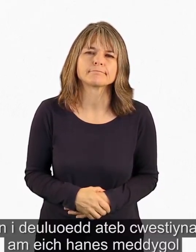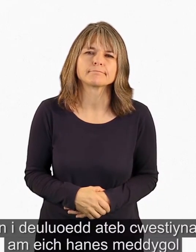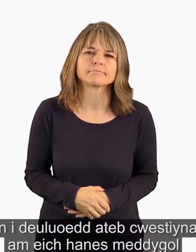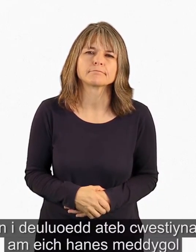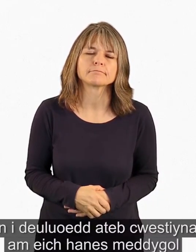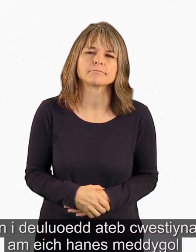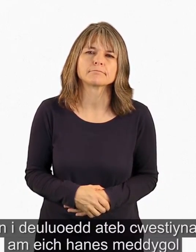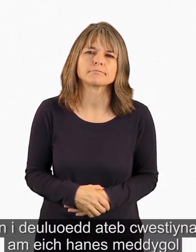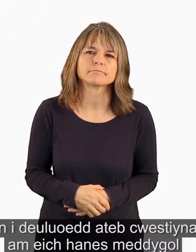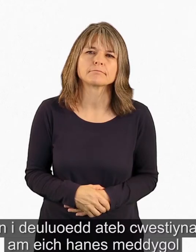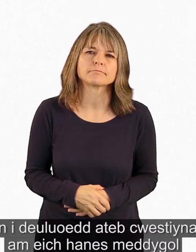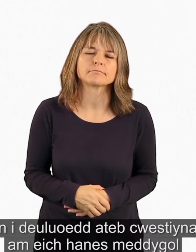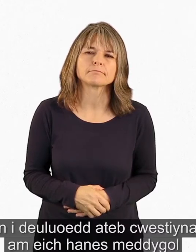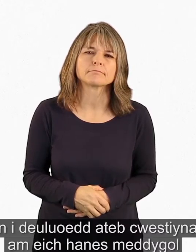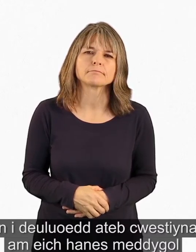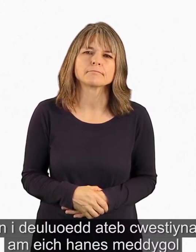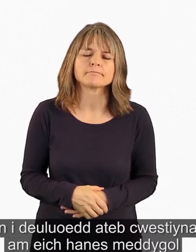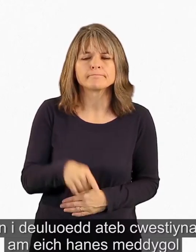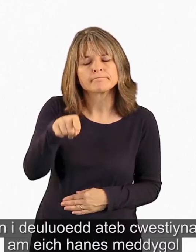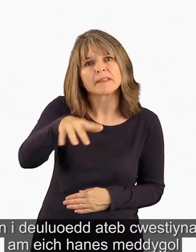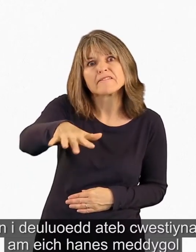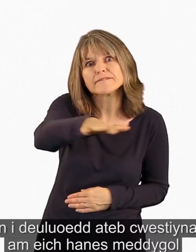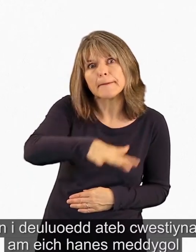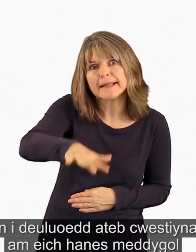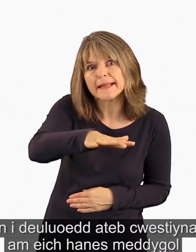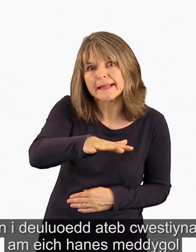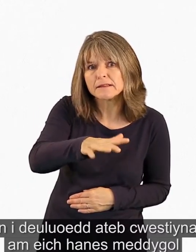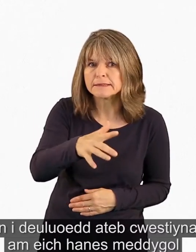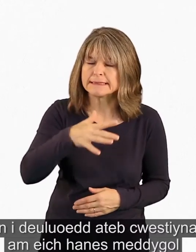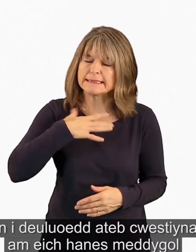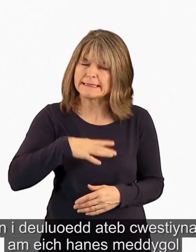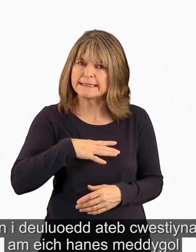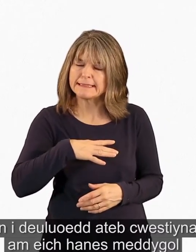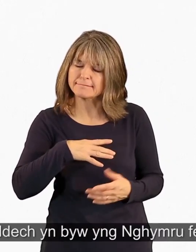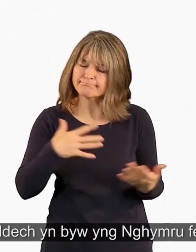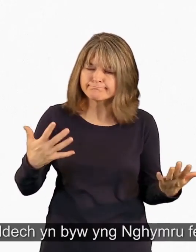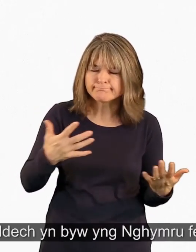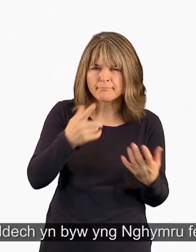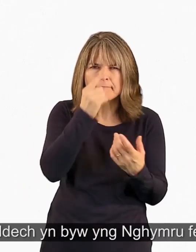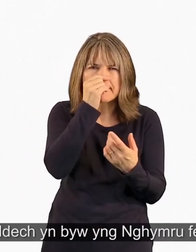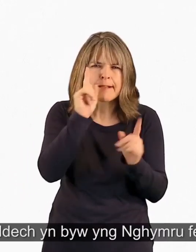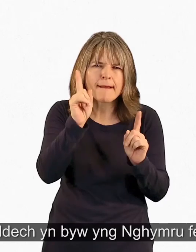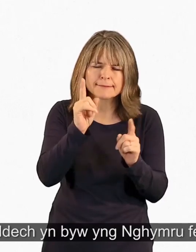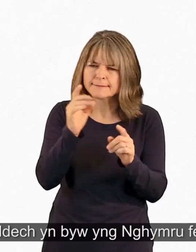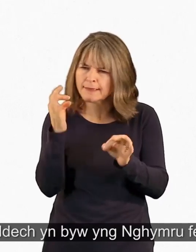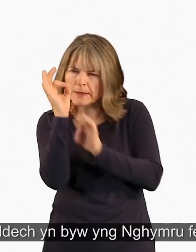Mae angen i deuluoedd ateb cwestiynau pwysig am eich hanes meddygol ac a oedd ych yn byw yng Nghymru fel arfer.